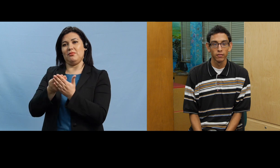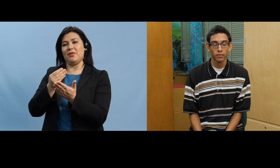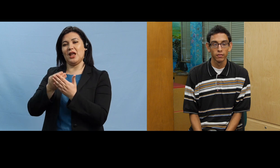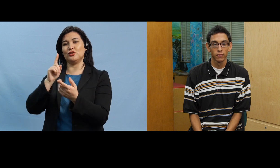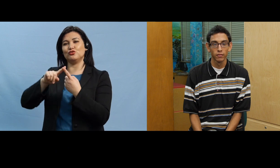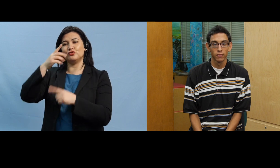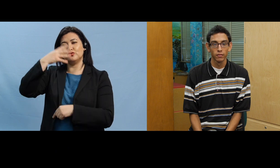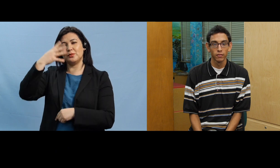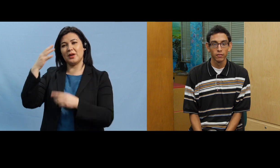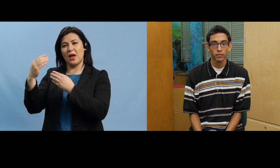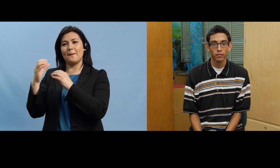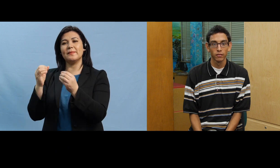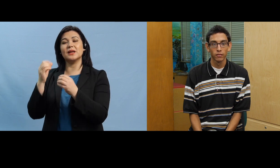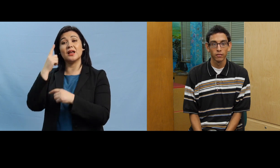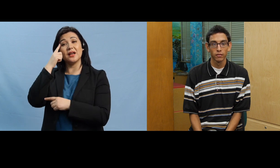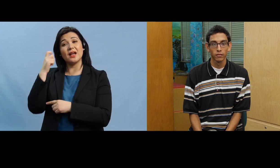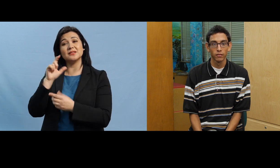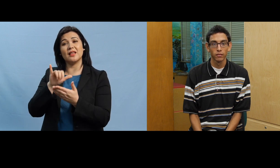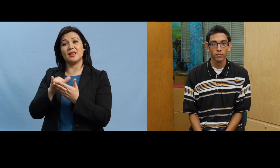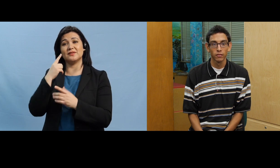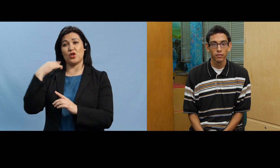porque es para la aplicación